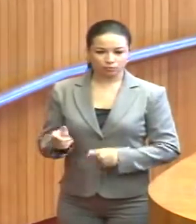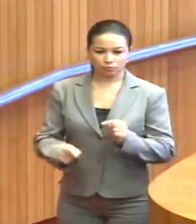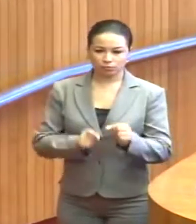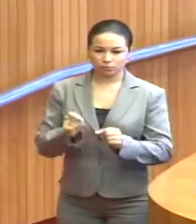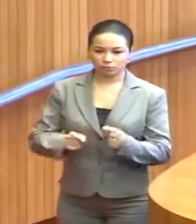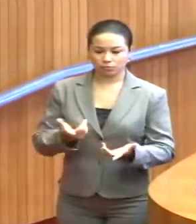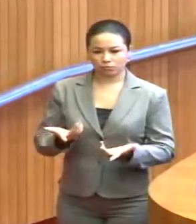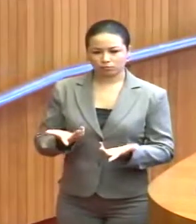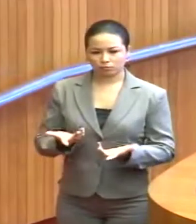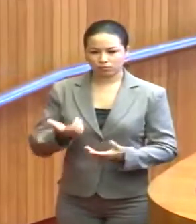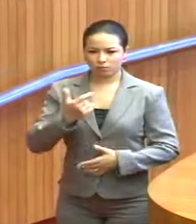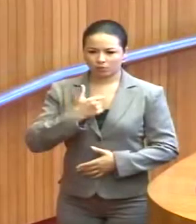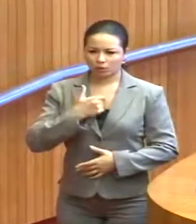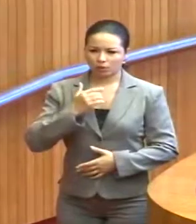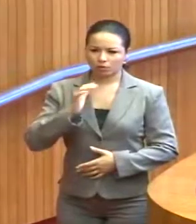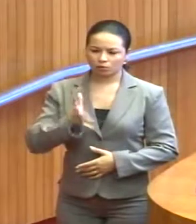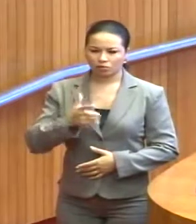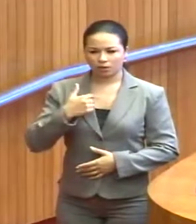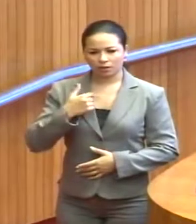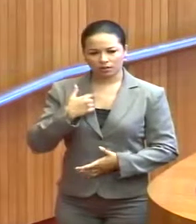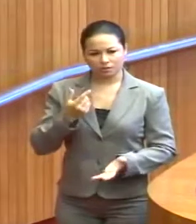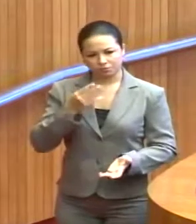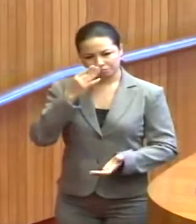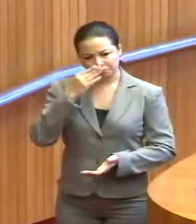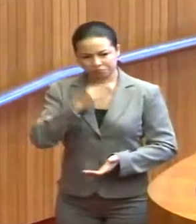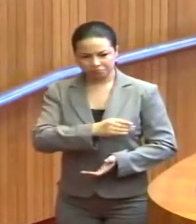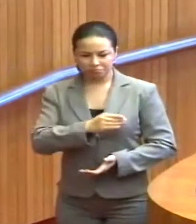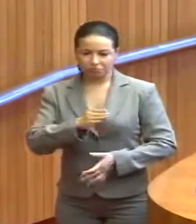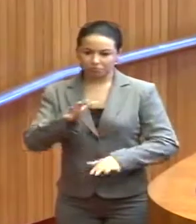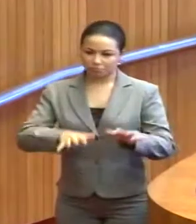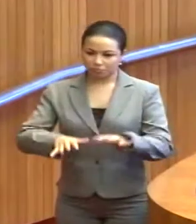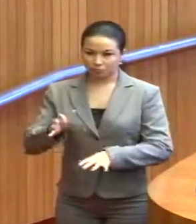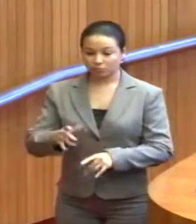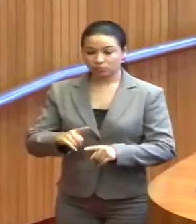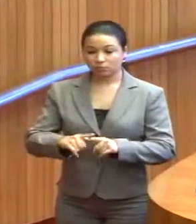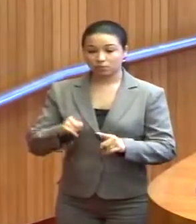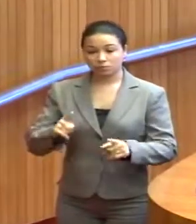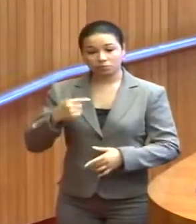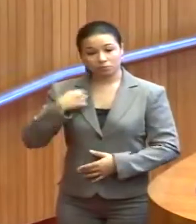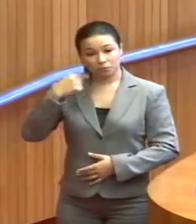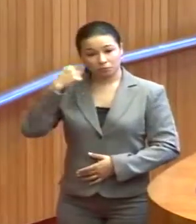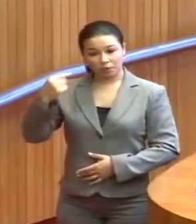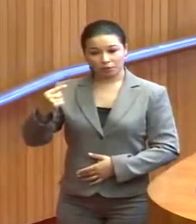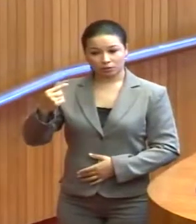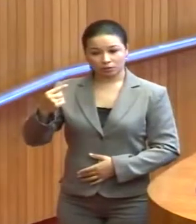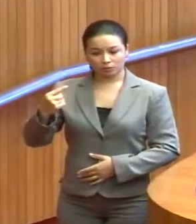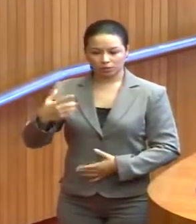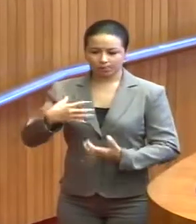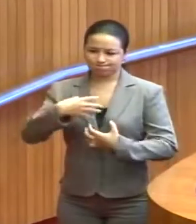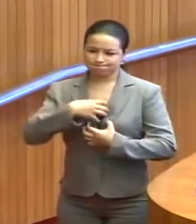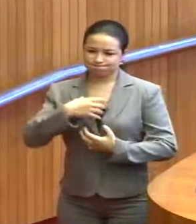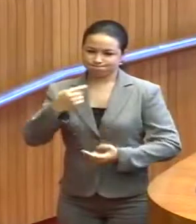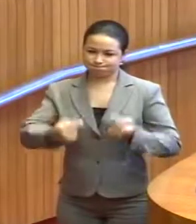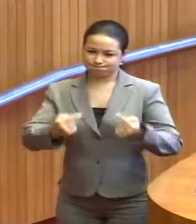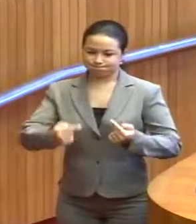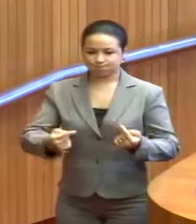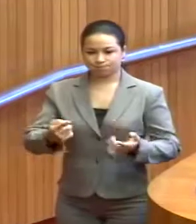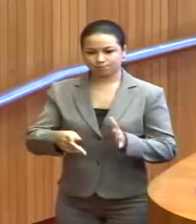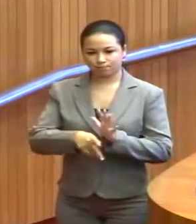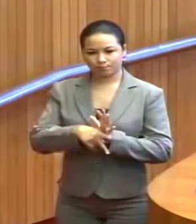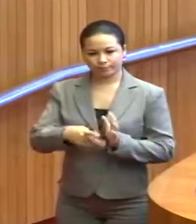e que eu acabei relevando em algumas situações, por entender que, infelizmente, nesse debate político,